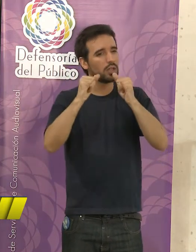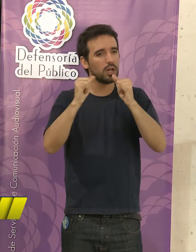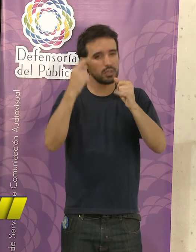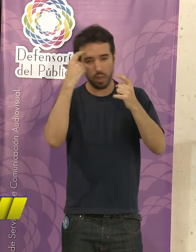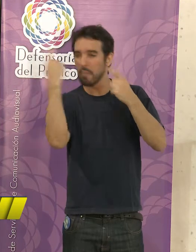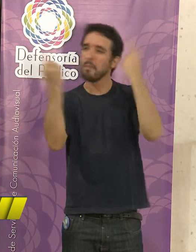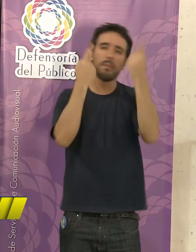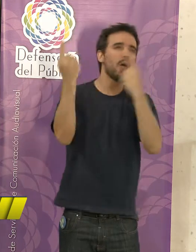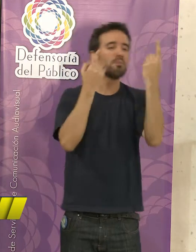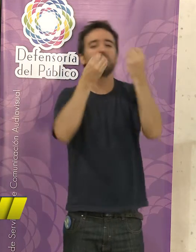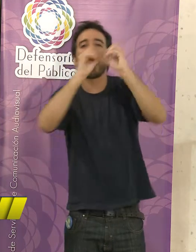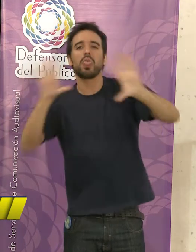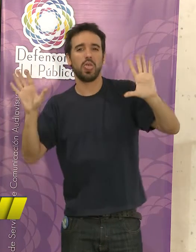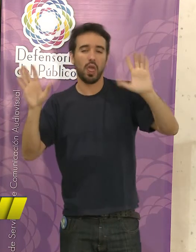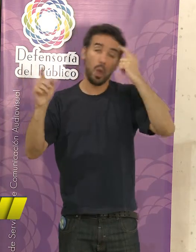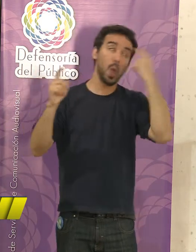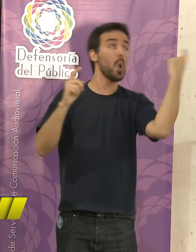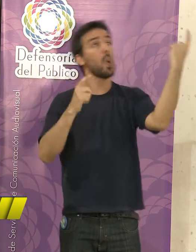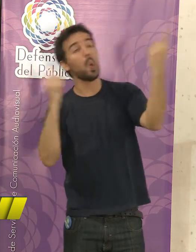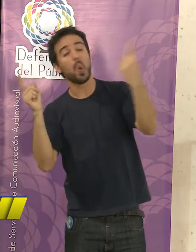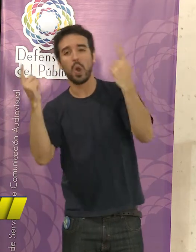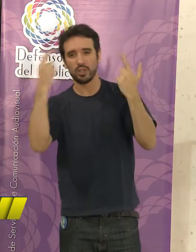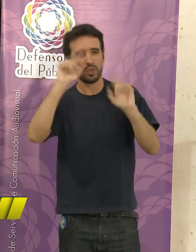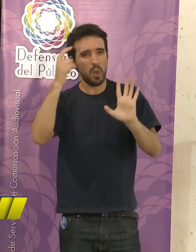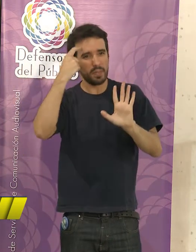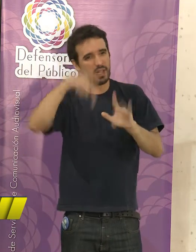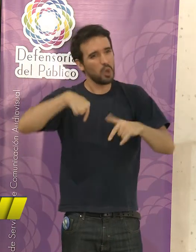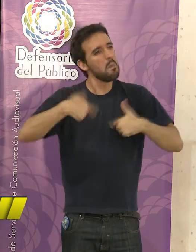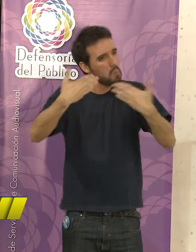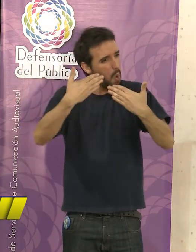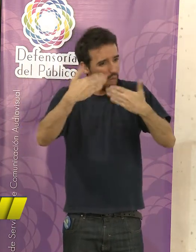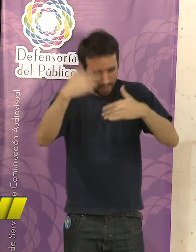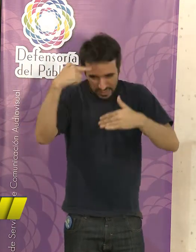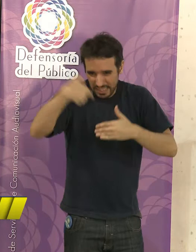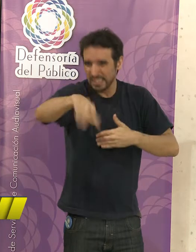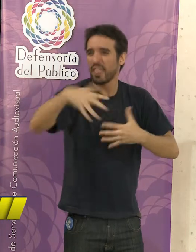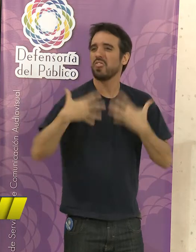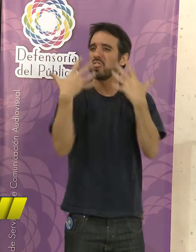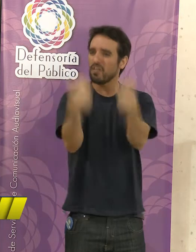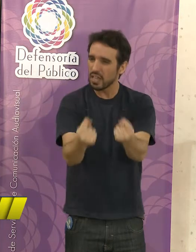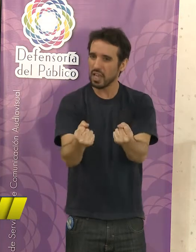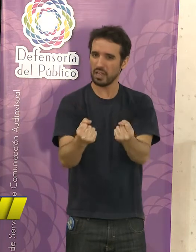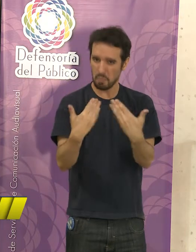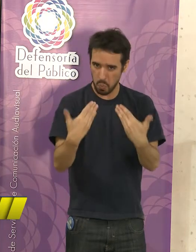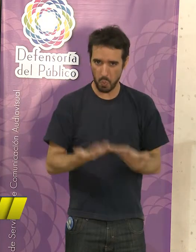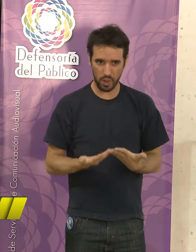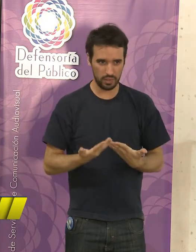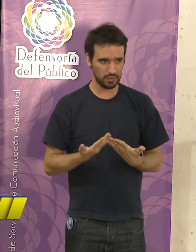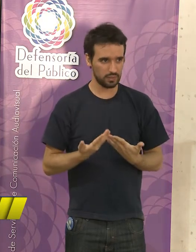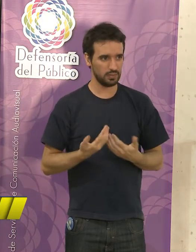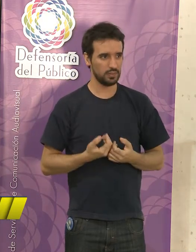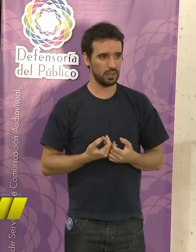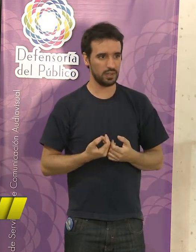perdidos, porque es verdad, porque no creen que ellos sean capaces de poder defenderse. Ya con